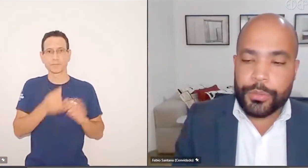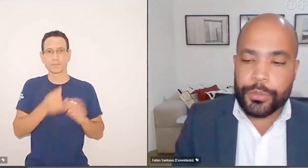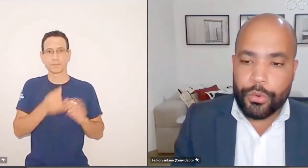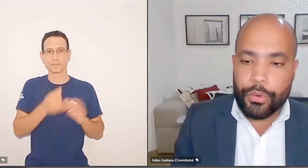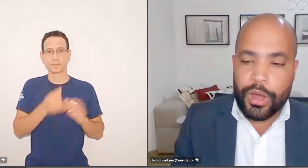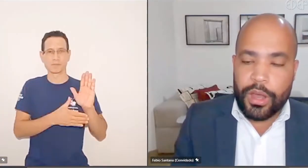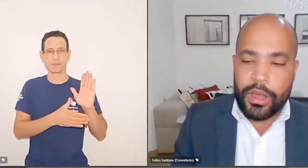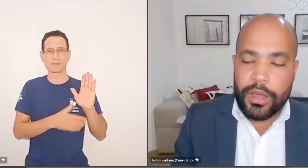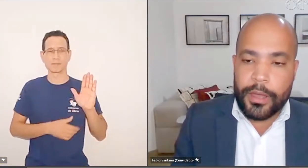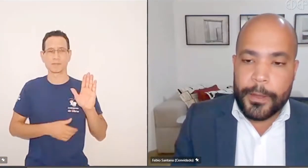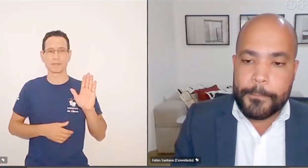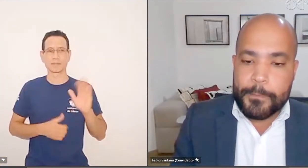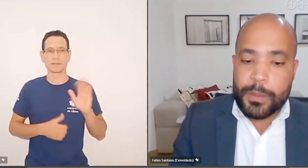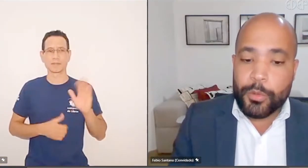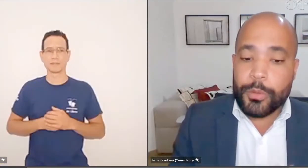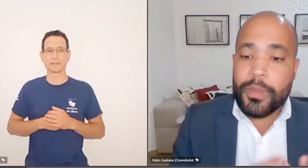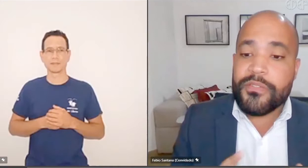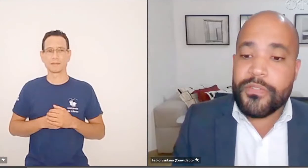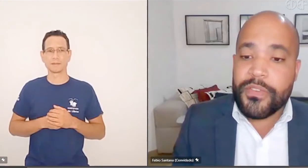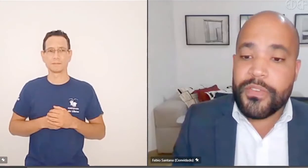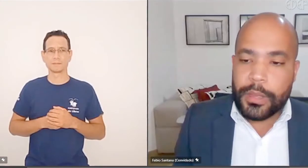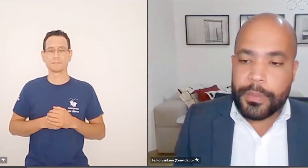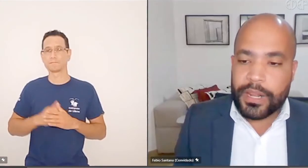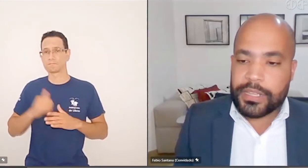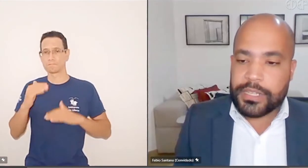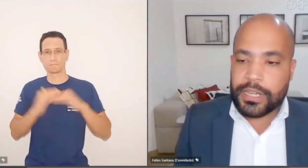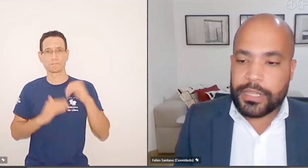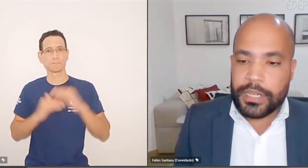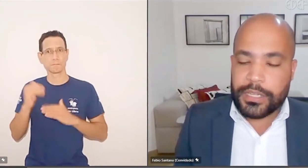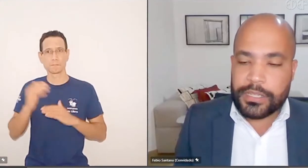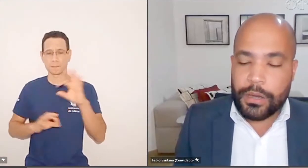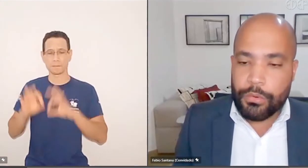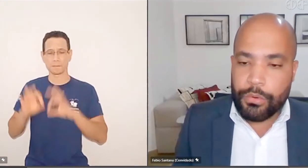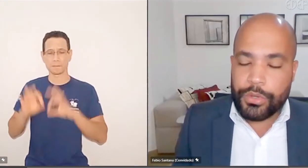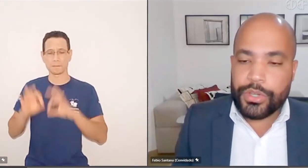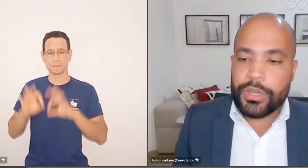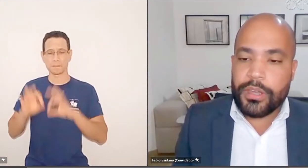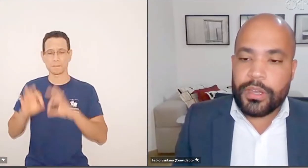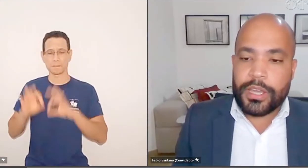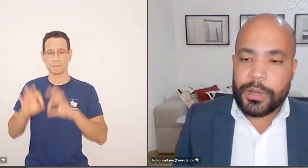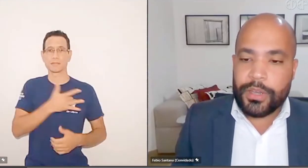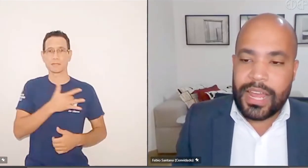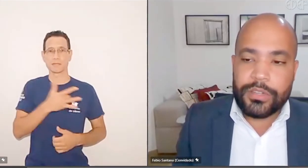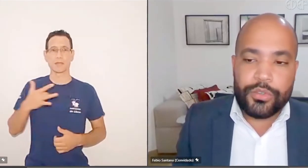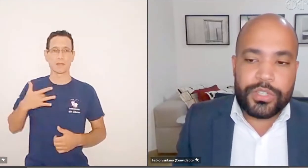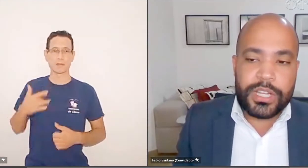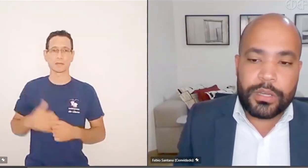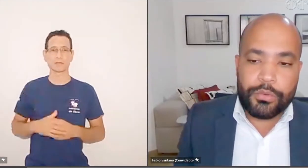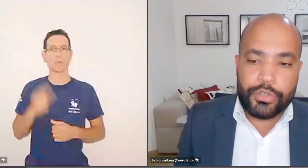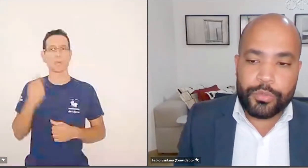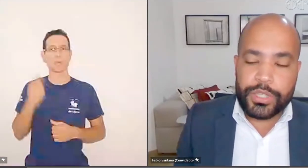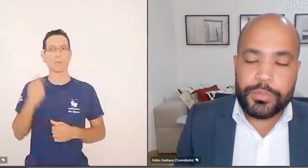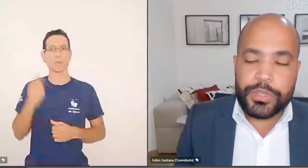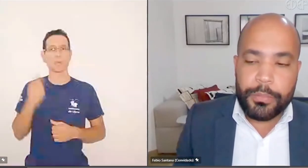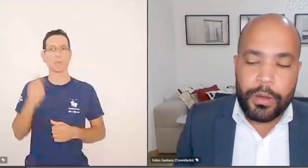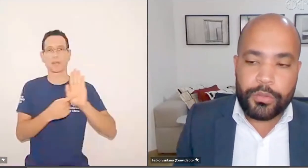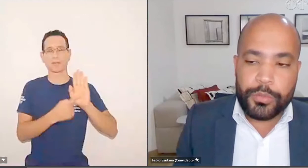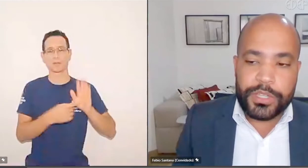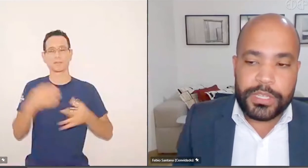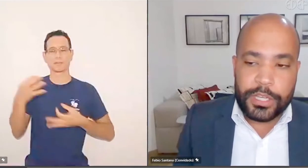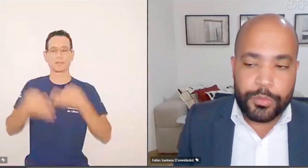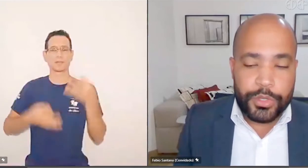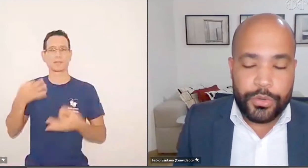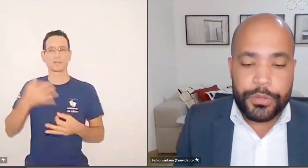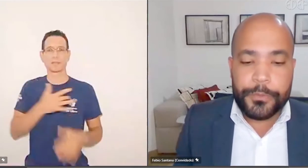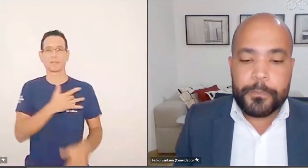pôster muito bem feito pela Secretaria de Saúde, chamado Retrato da Judicialização da Saúde no município de São